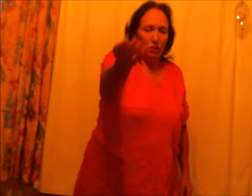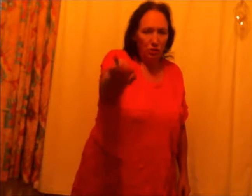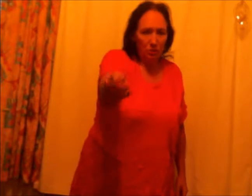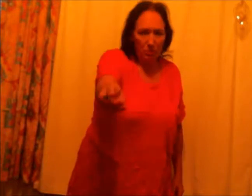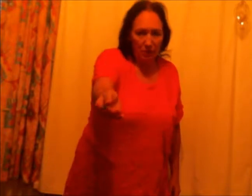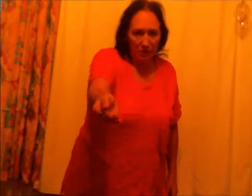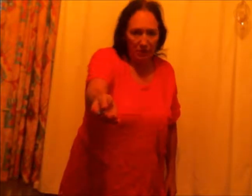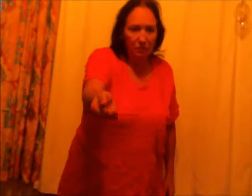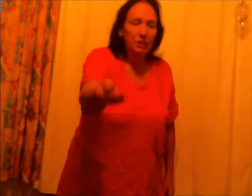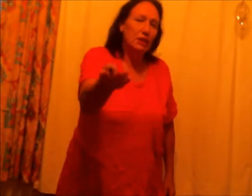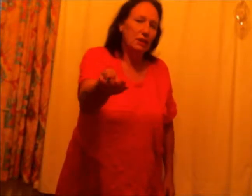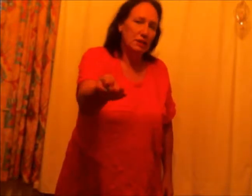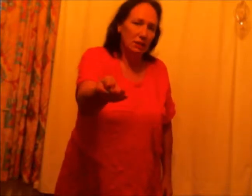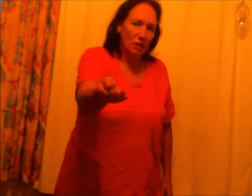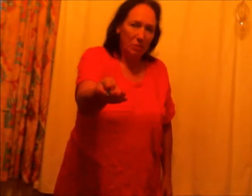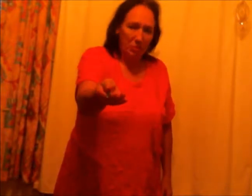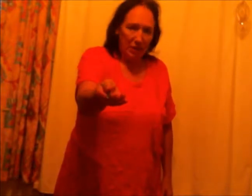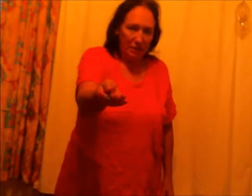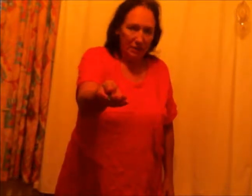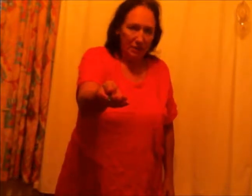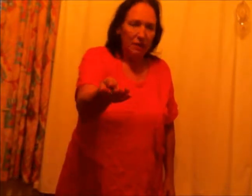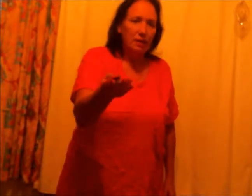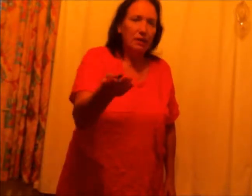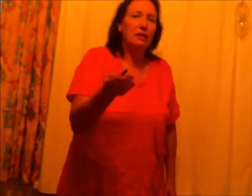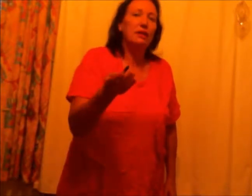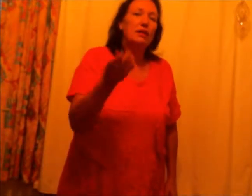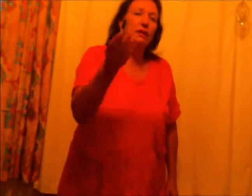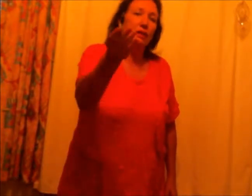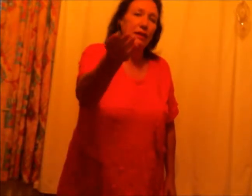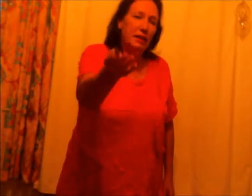Alsjeblieft, er is een pen. Ik geef.